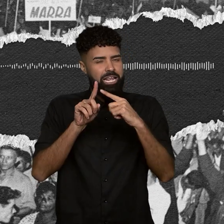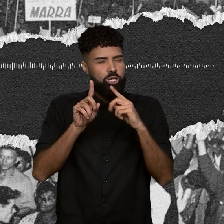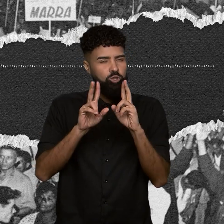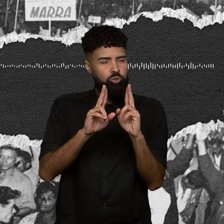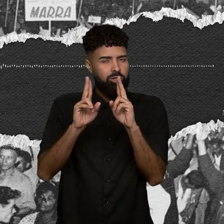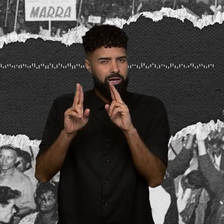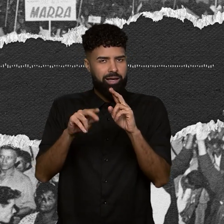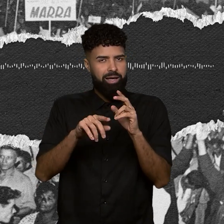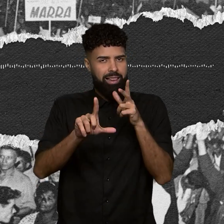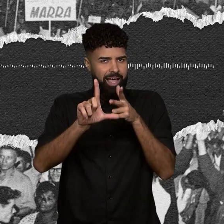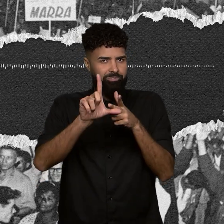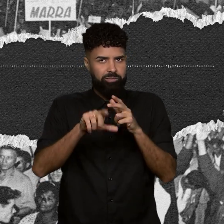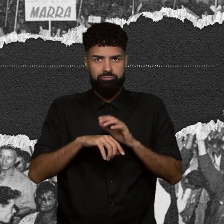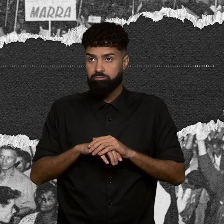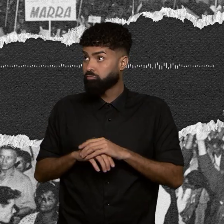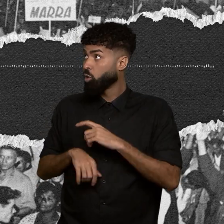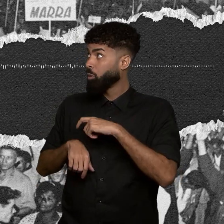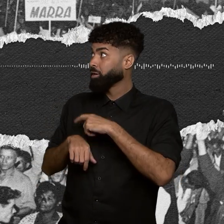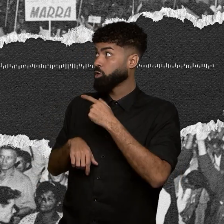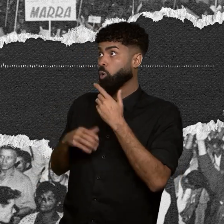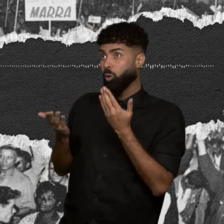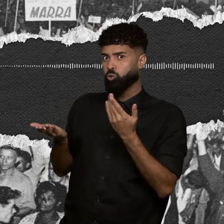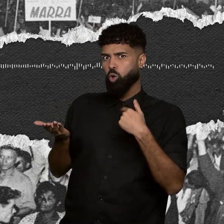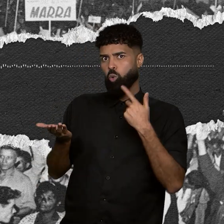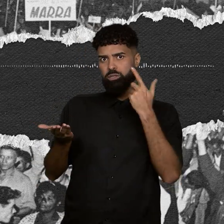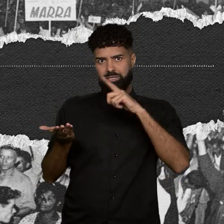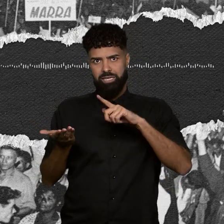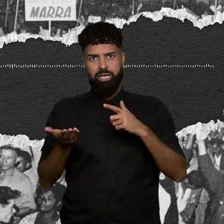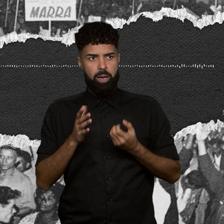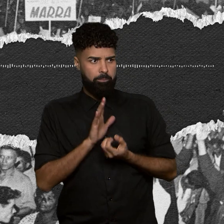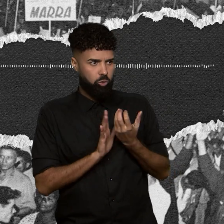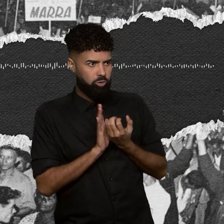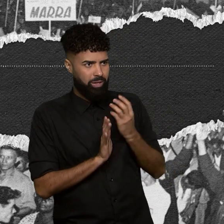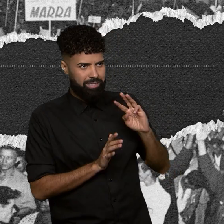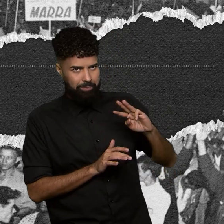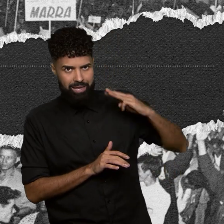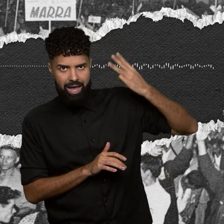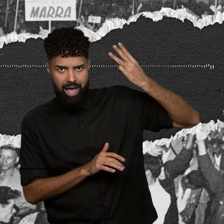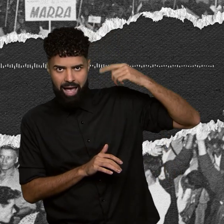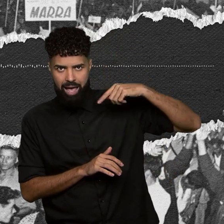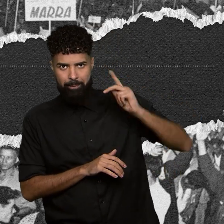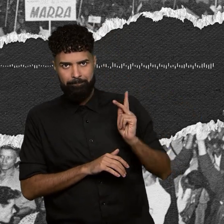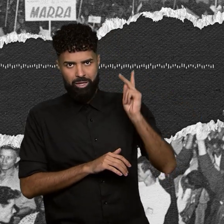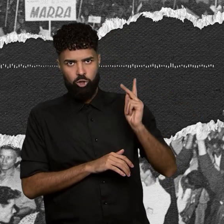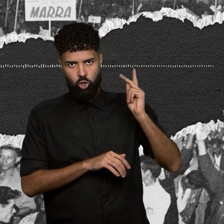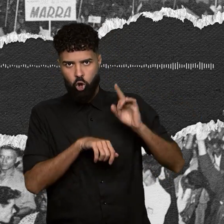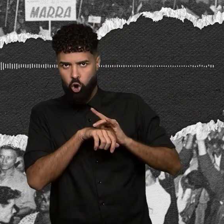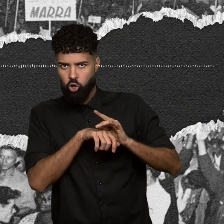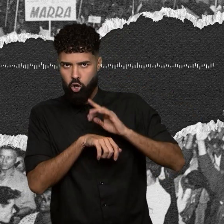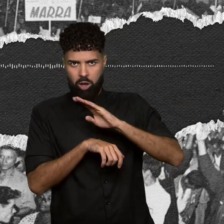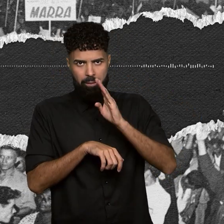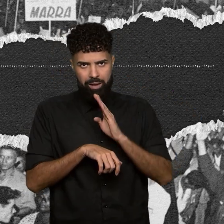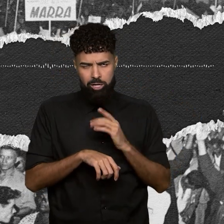consegui atingir a meta de triplicar a produção de petróleo no Brasil e ter grandes descobertas de